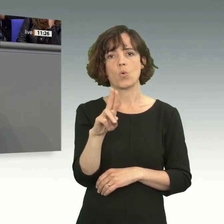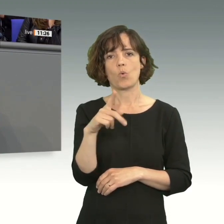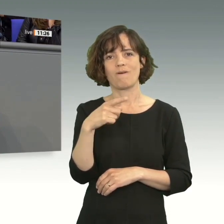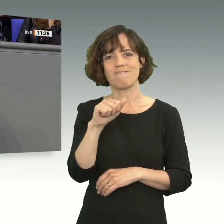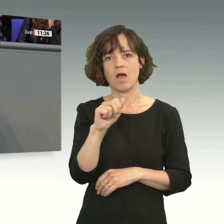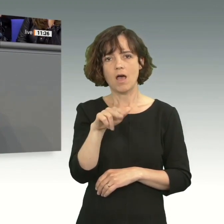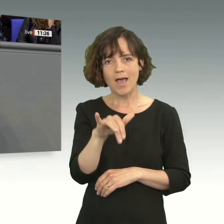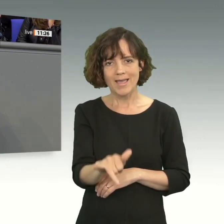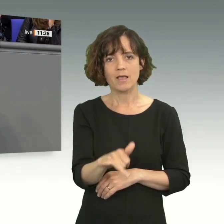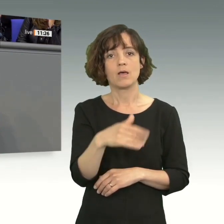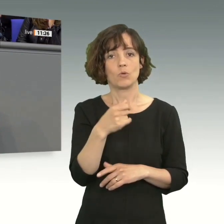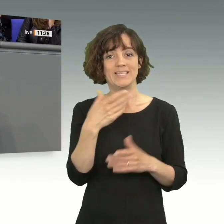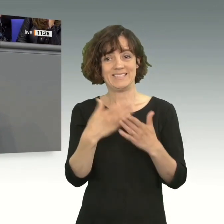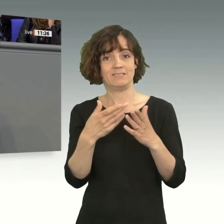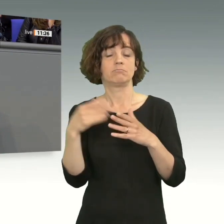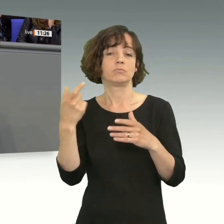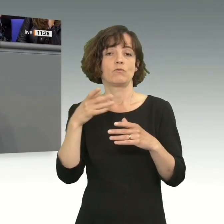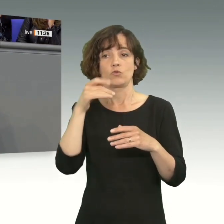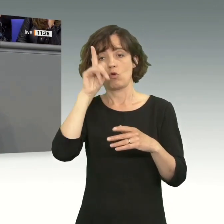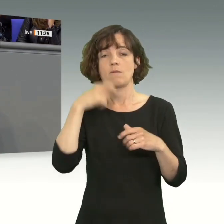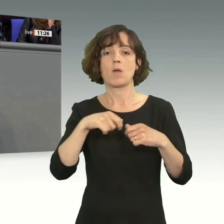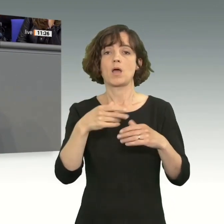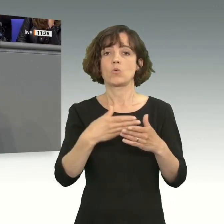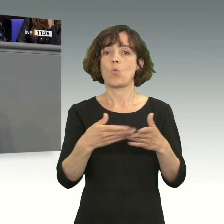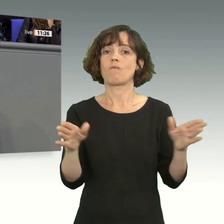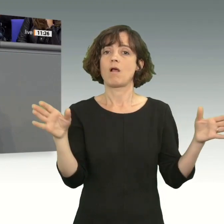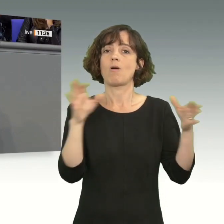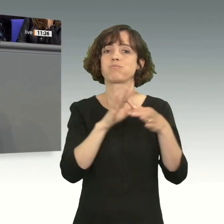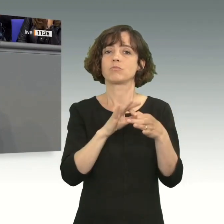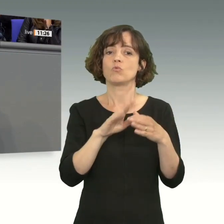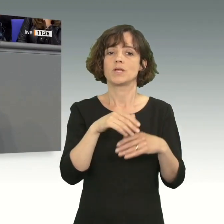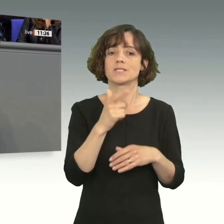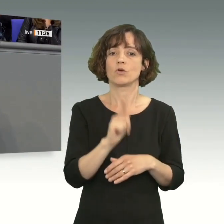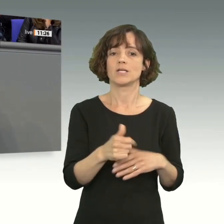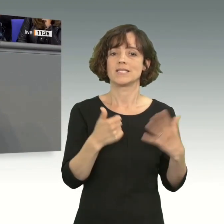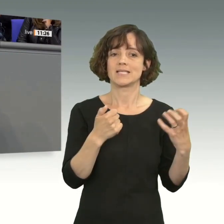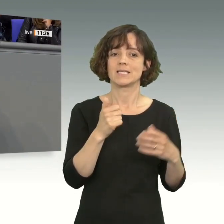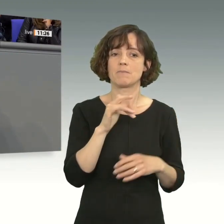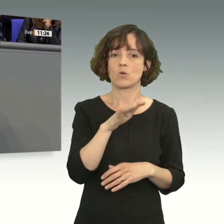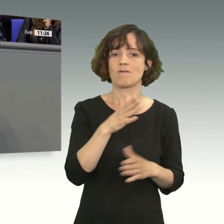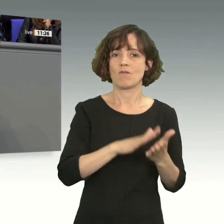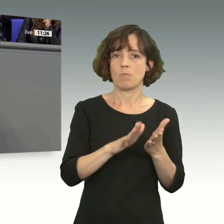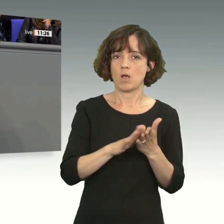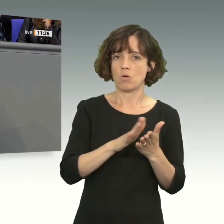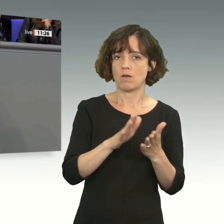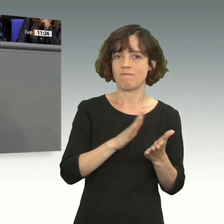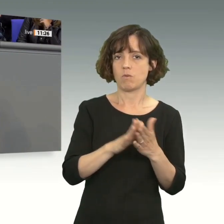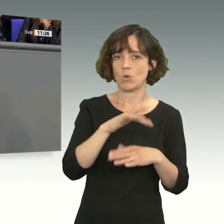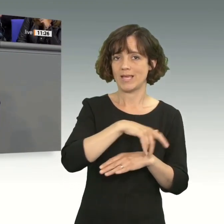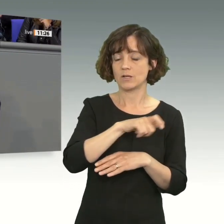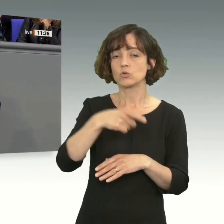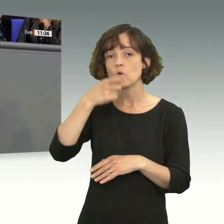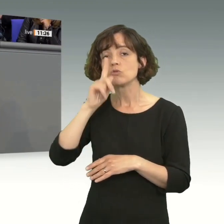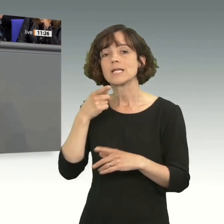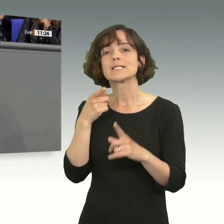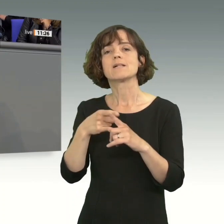Zugang zu einem Markt mit über 260 Millionen Verbraucherinnen und Verbrauchern. Und die Bundesregierung hat das Ziel, sich geopolitisch